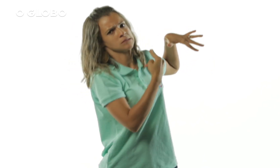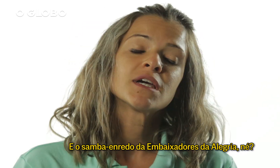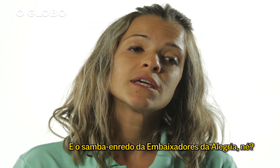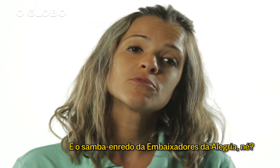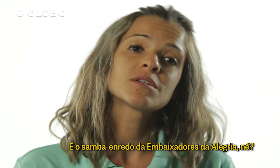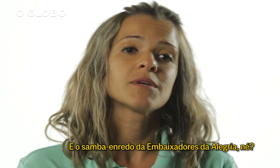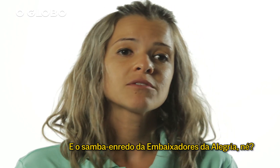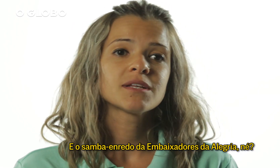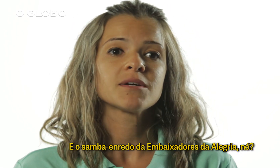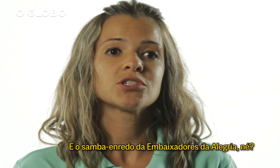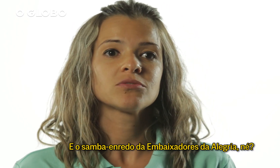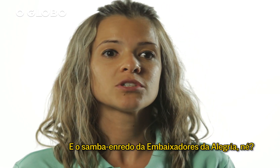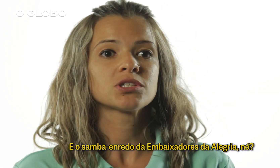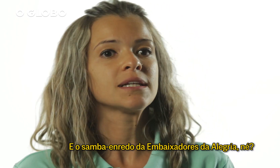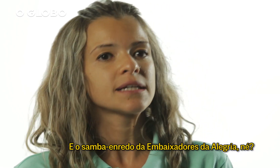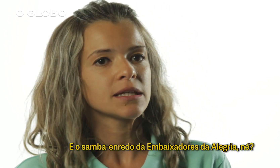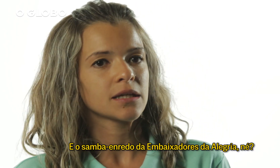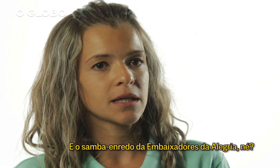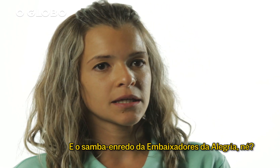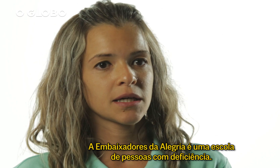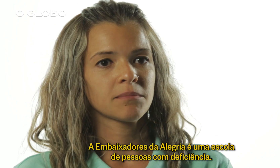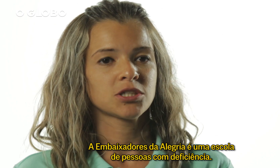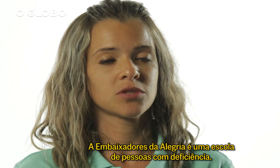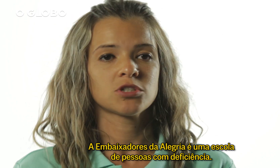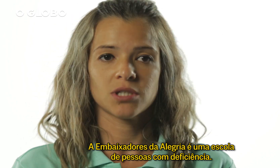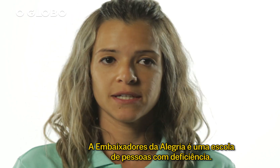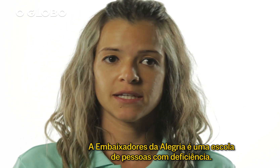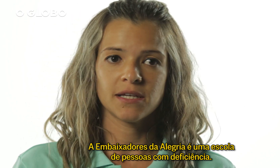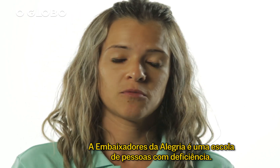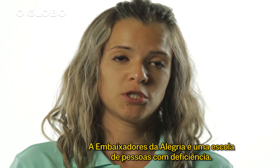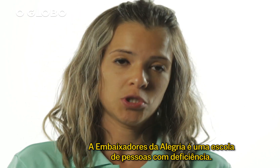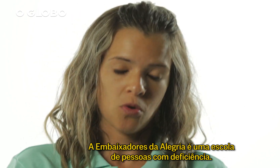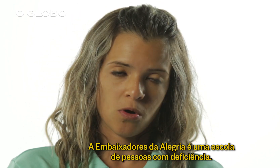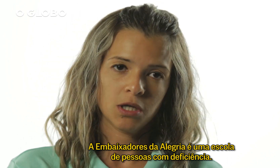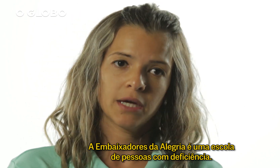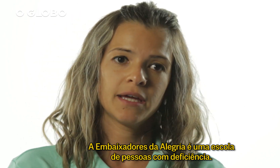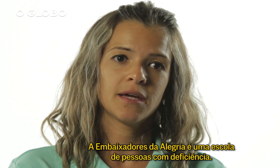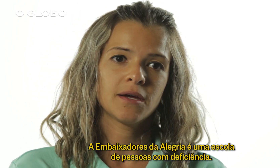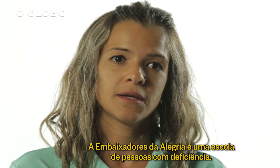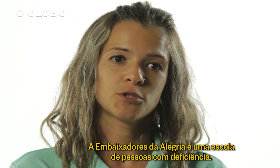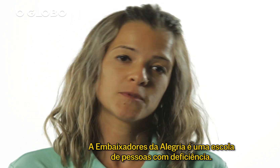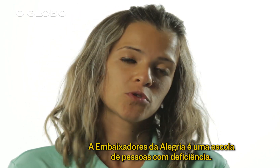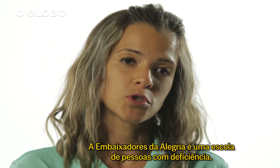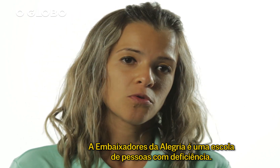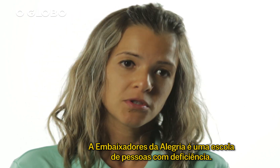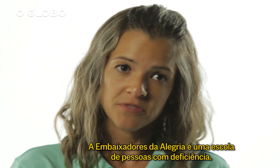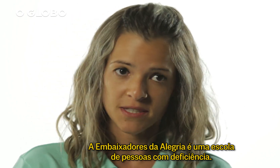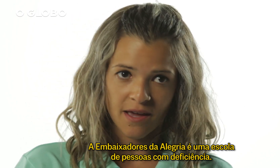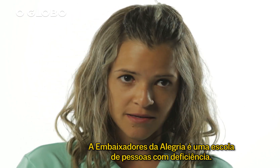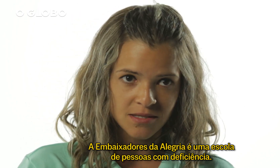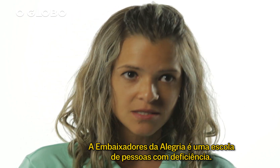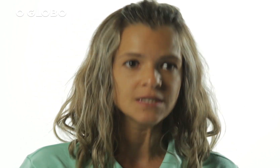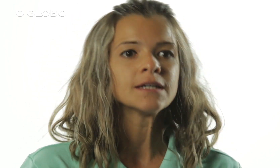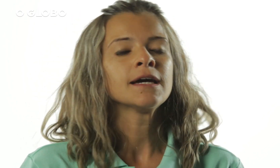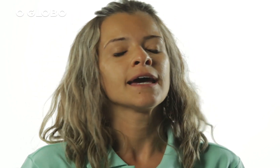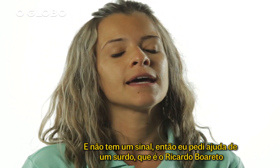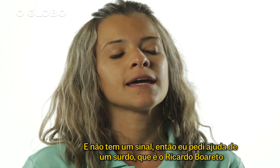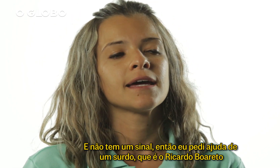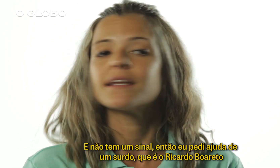E o samba-enredo da Embaixadores da Alegria, que a Embaixadores da Alegria é uma escola de pessoas com deficiência e